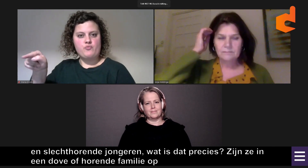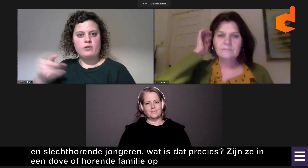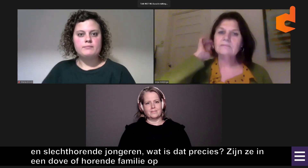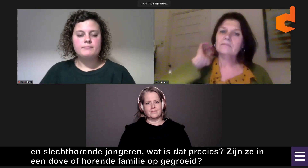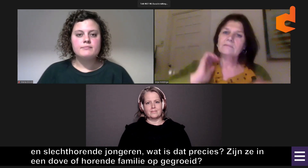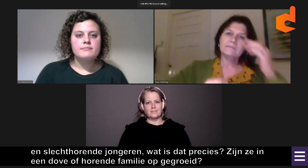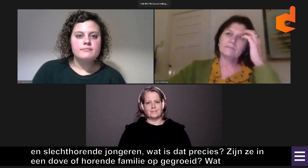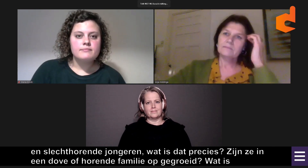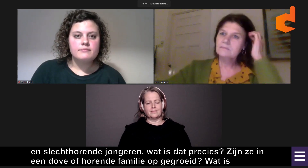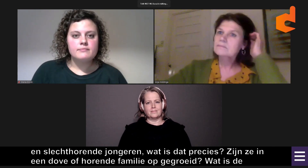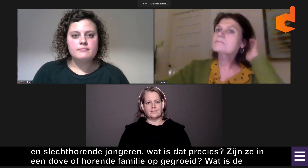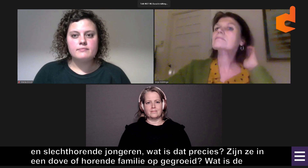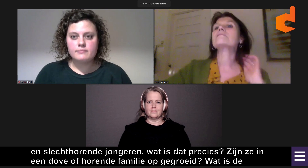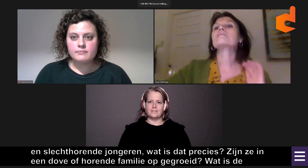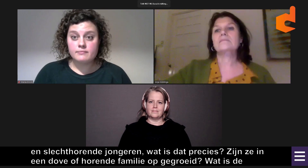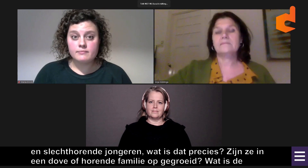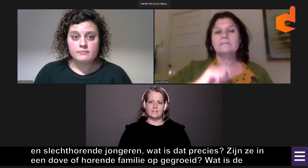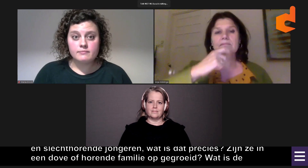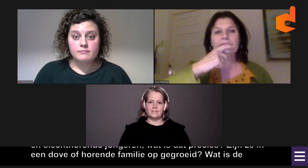achtergrond van de jongeren die we hebben geïnterviewd?